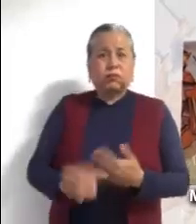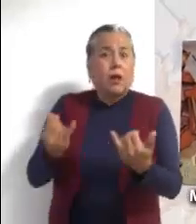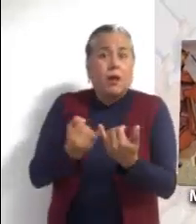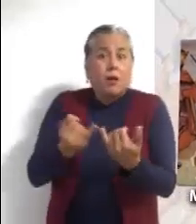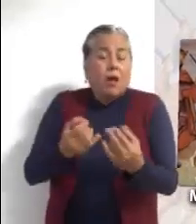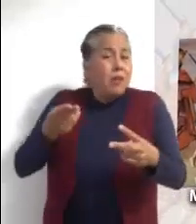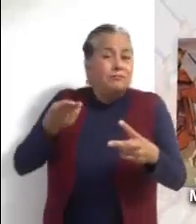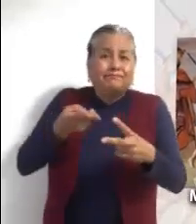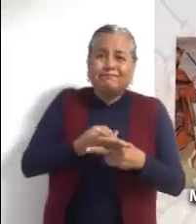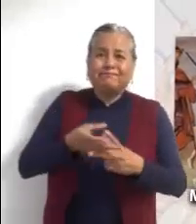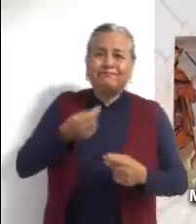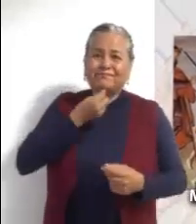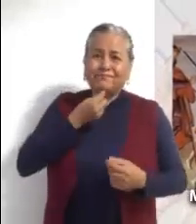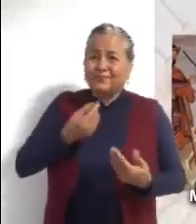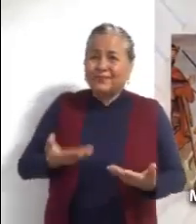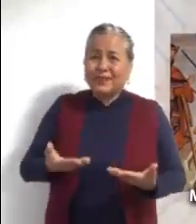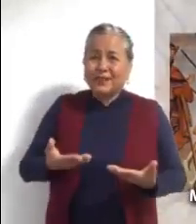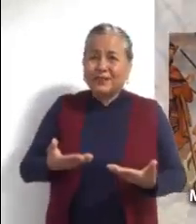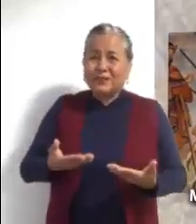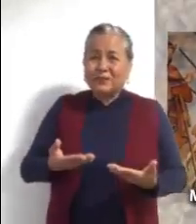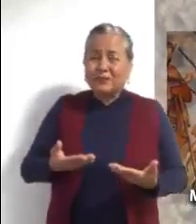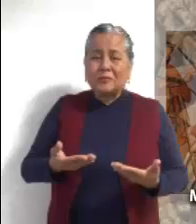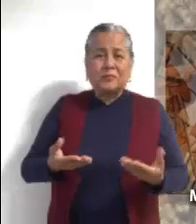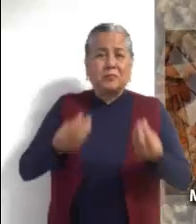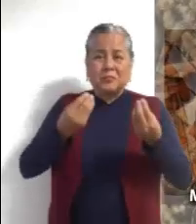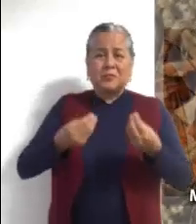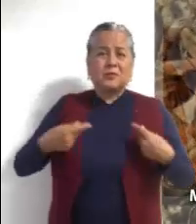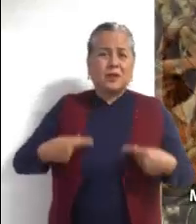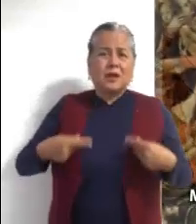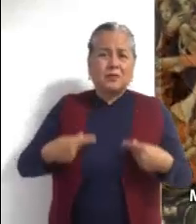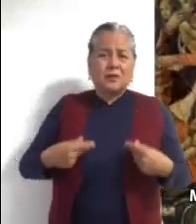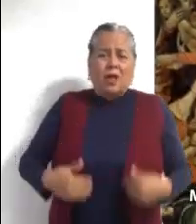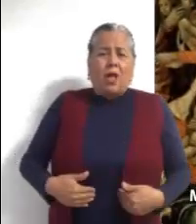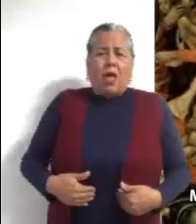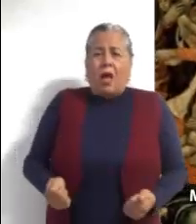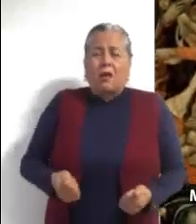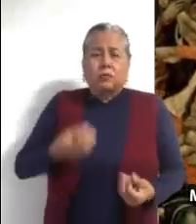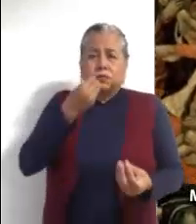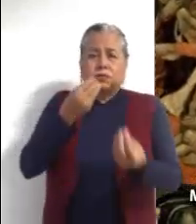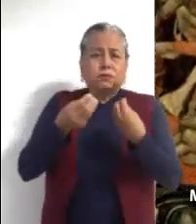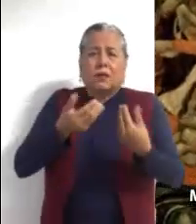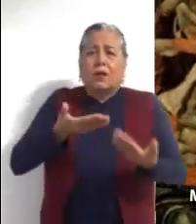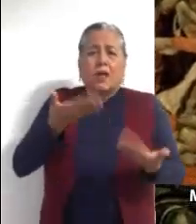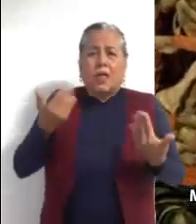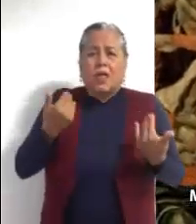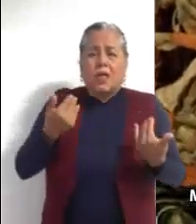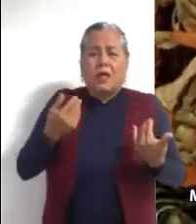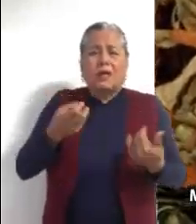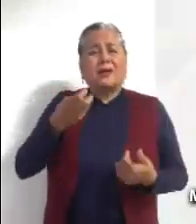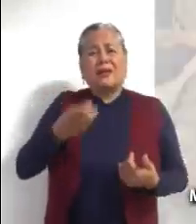Inocentes son las familias que fallecen de hambre Por el acaparamiento y políticas comerciales de los poderosos